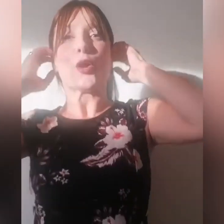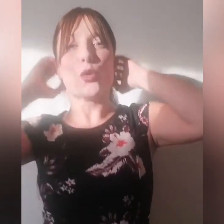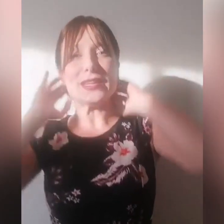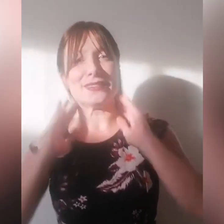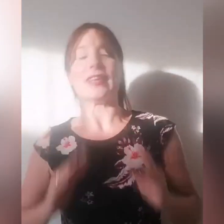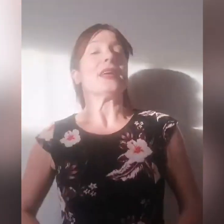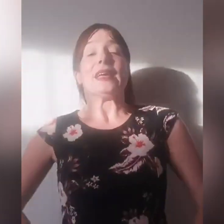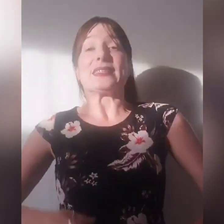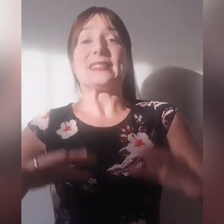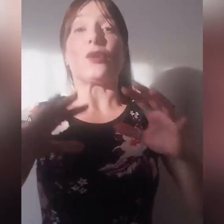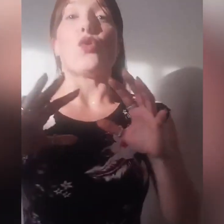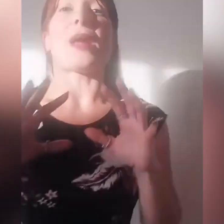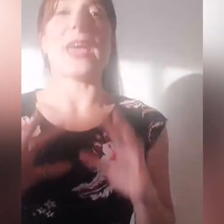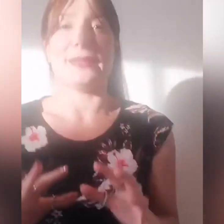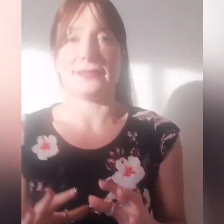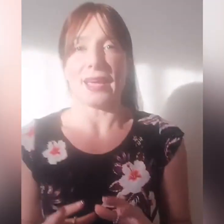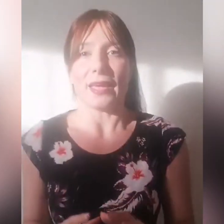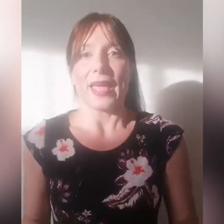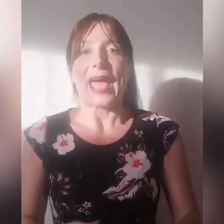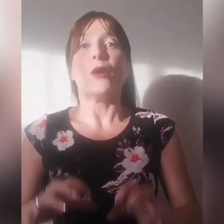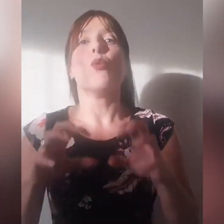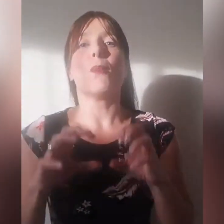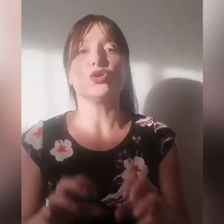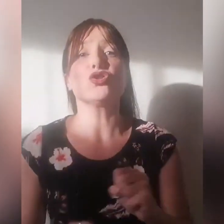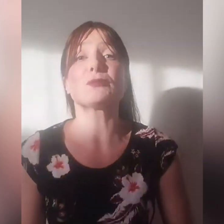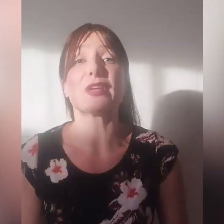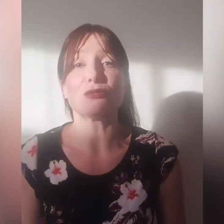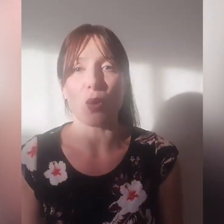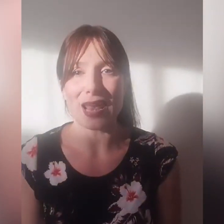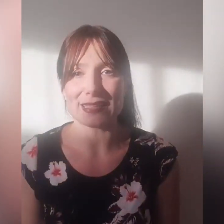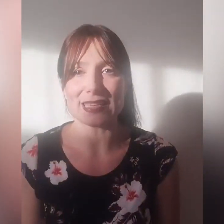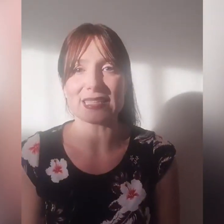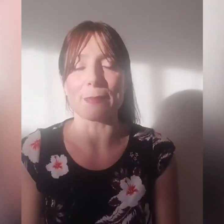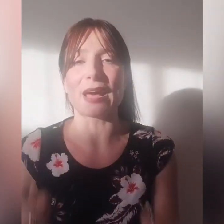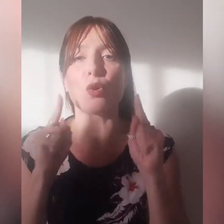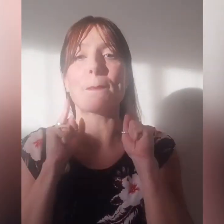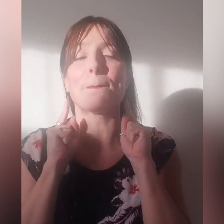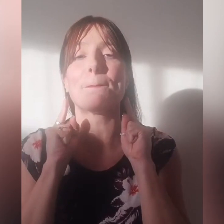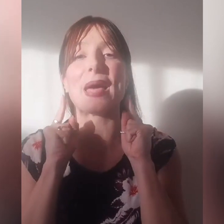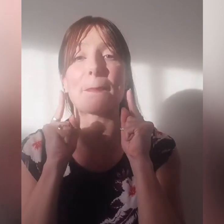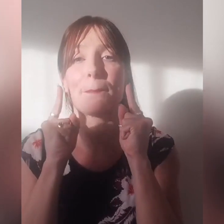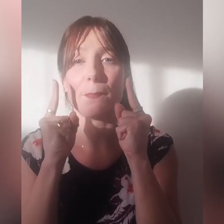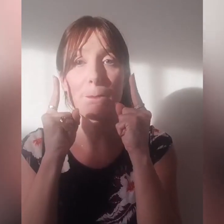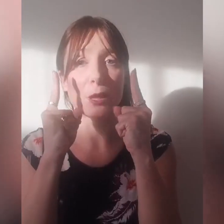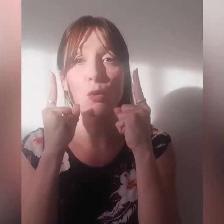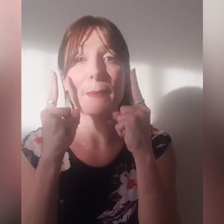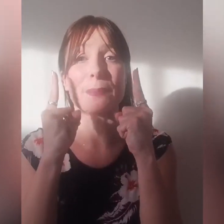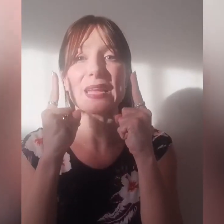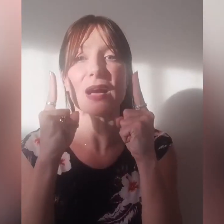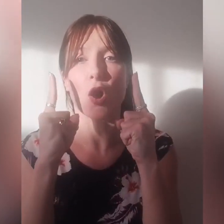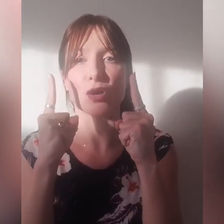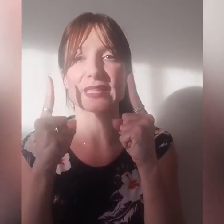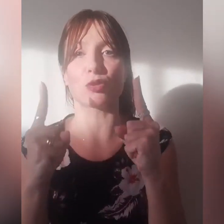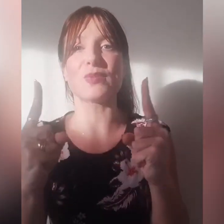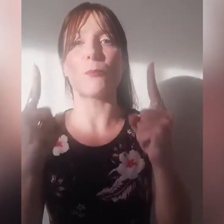sicuramente un mondo spirituale esiste, ma noi come prima cosa dobbiamo